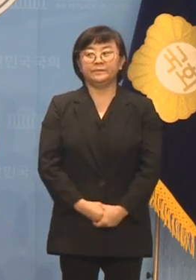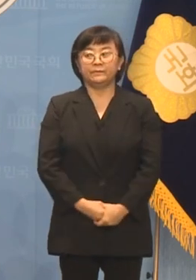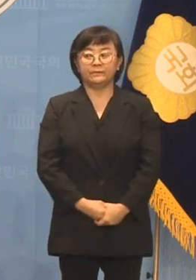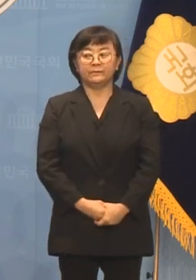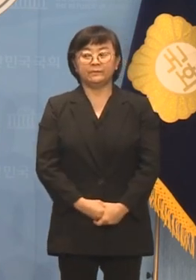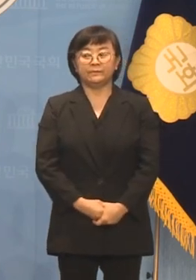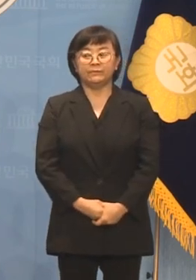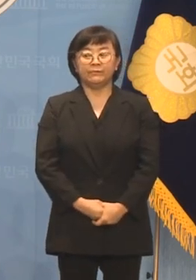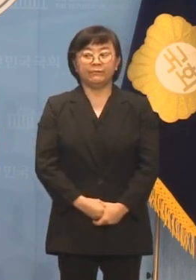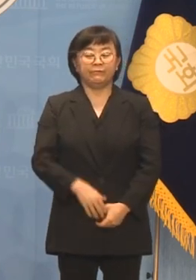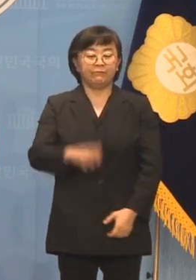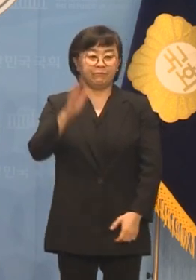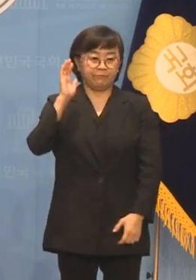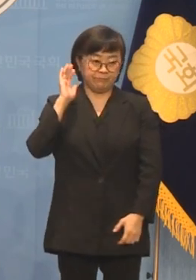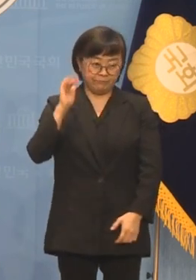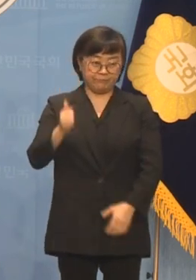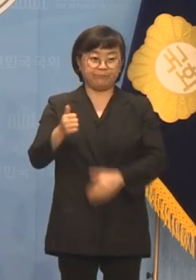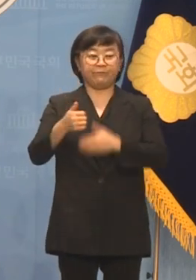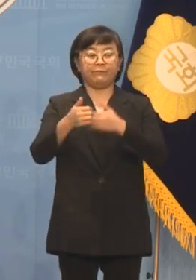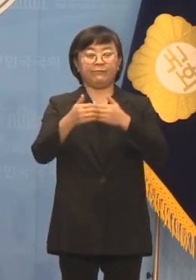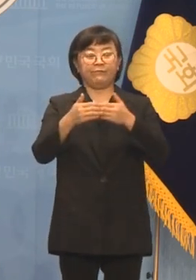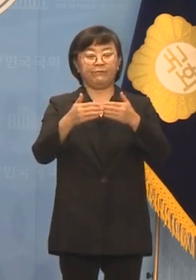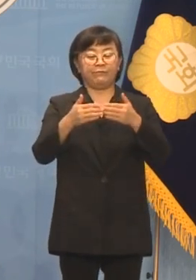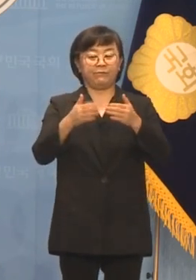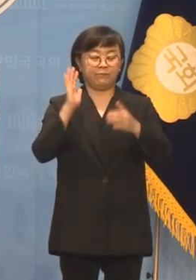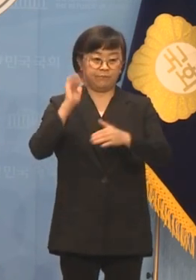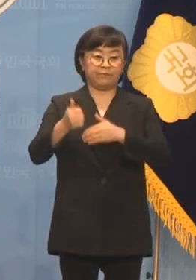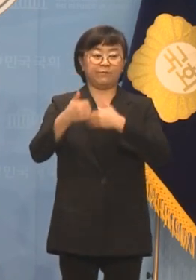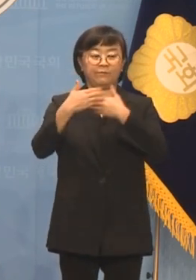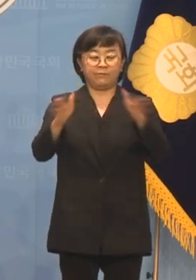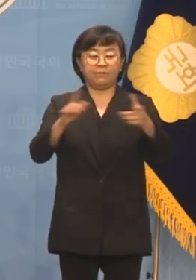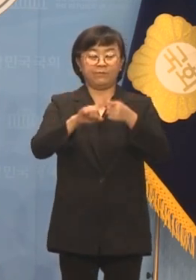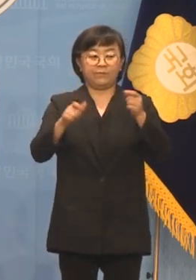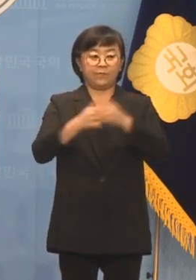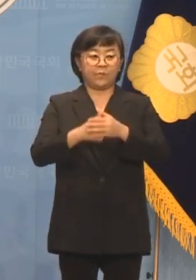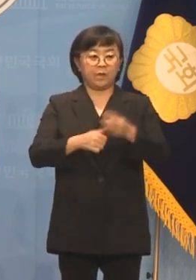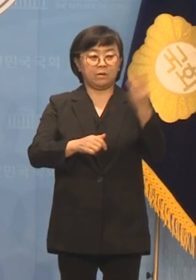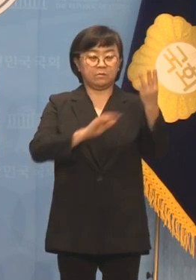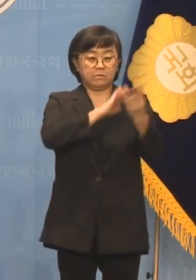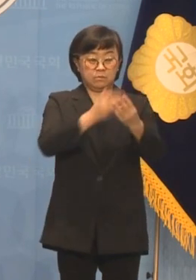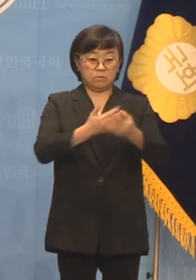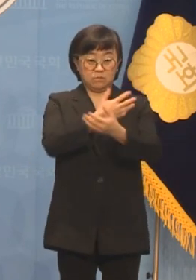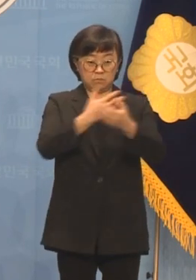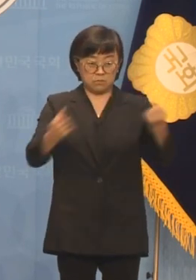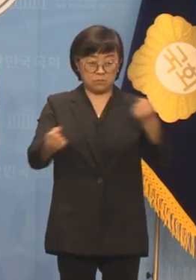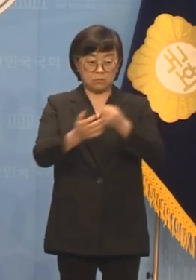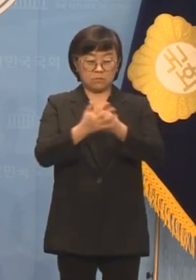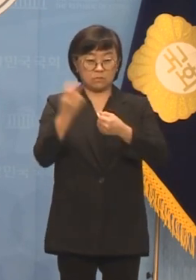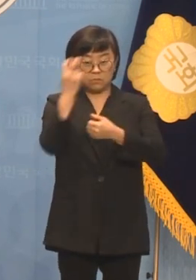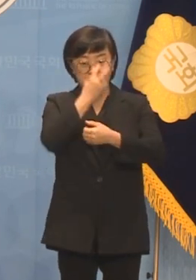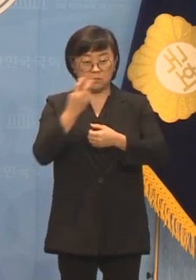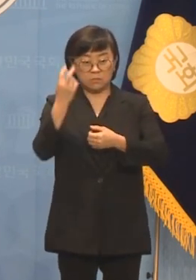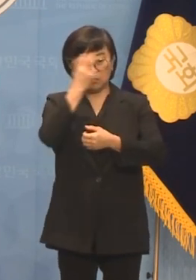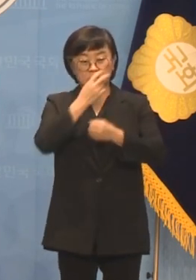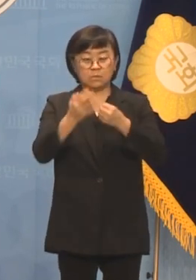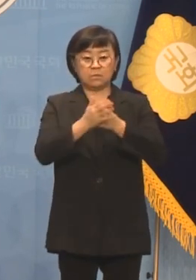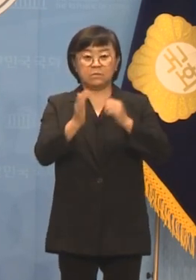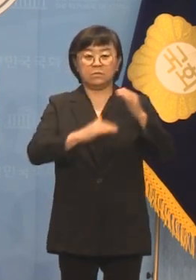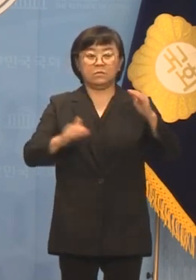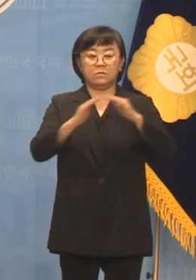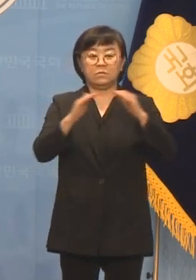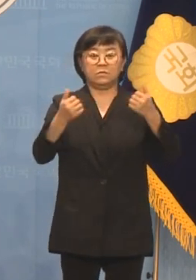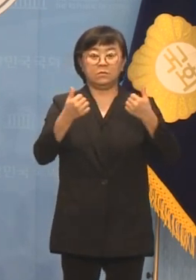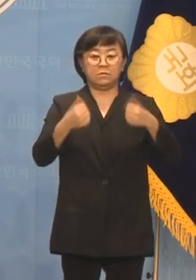대통령과 대통령실이 이번 일이 삼권분립의 견제와 균형을